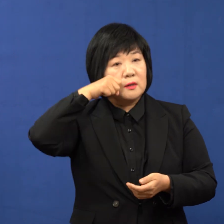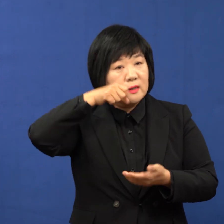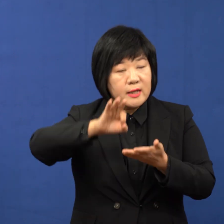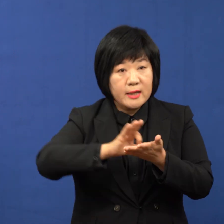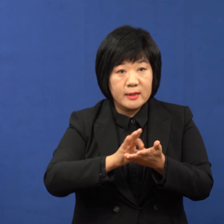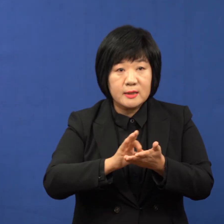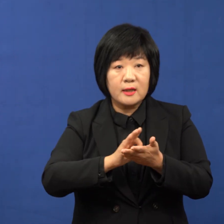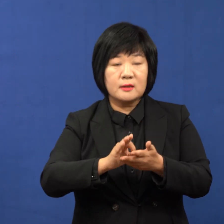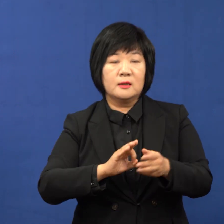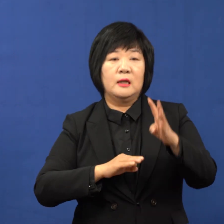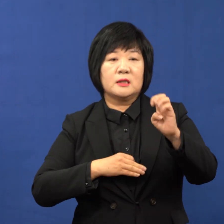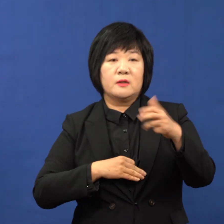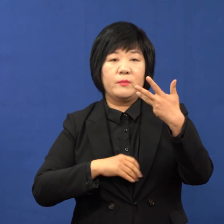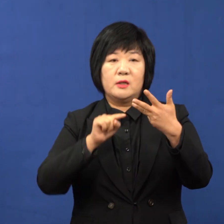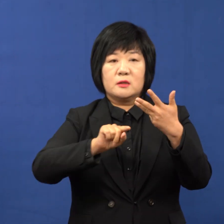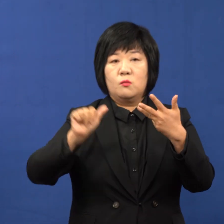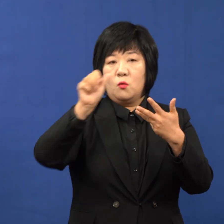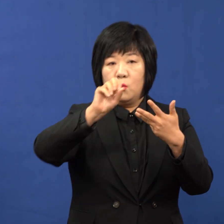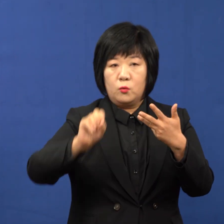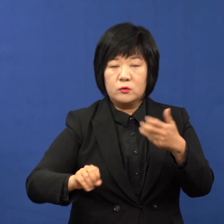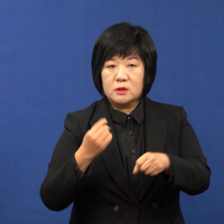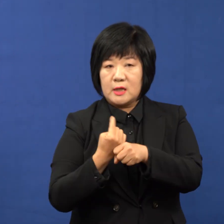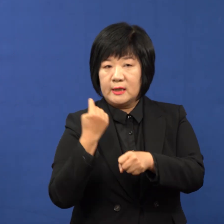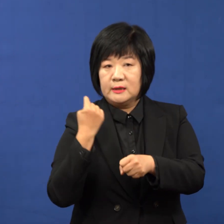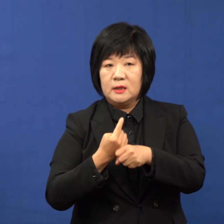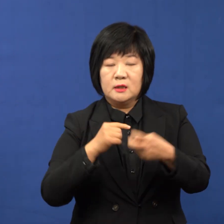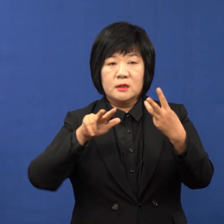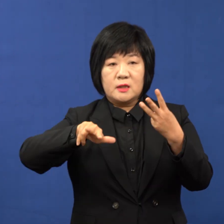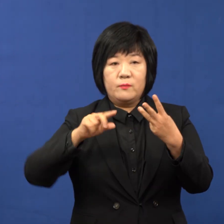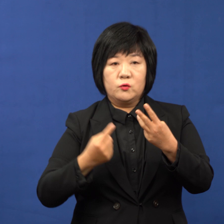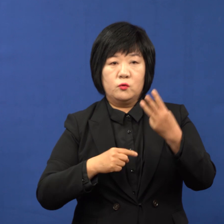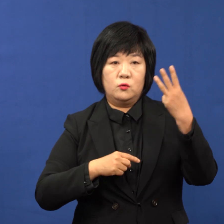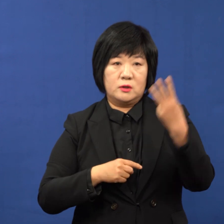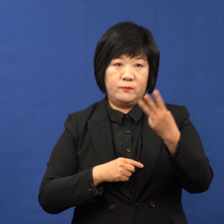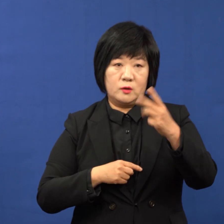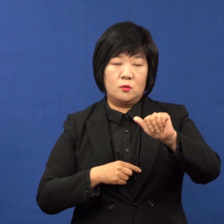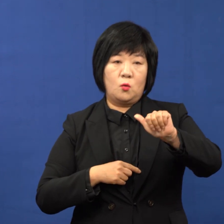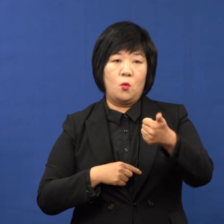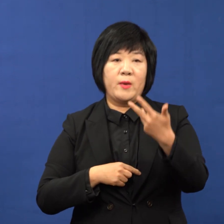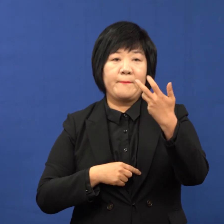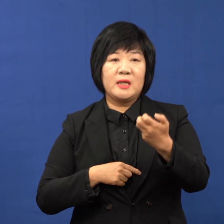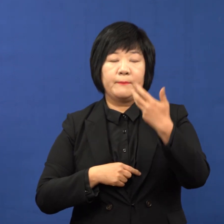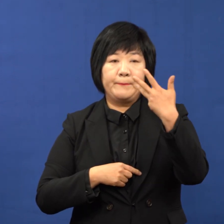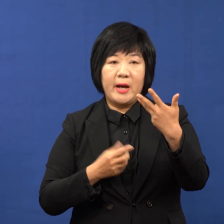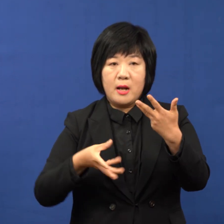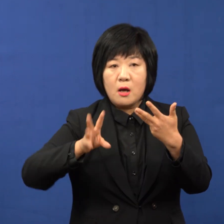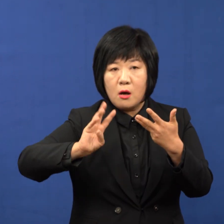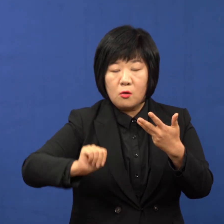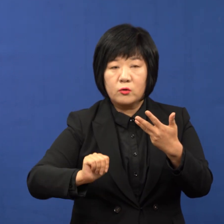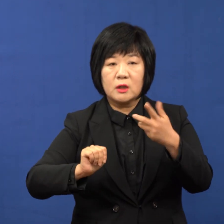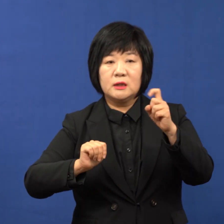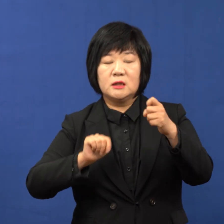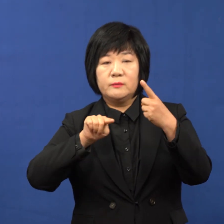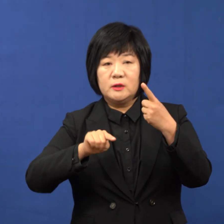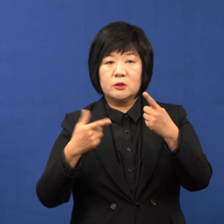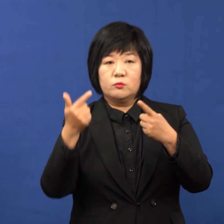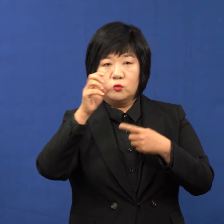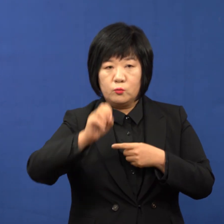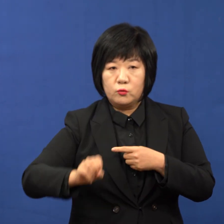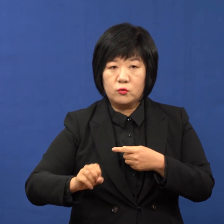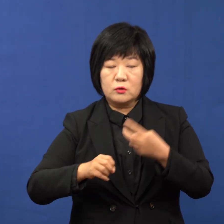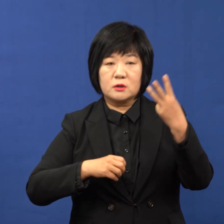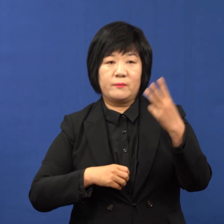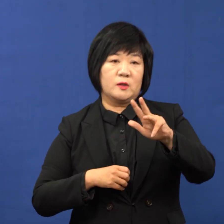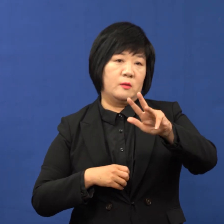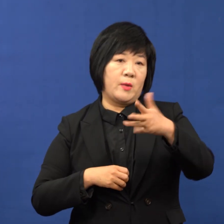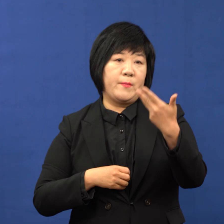전체의 48.5%로 전년도에 3조 3,588억 원 대비해서 11.6% 약 3